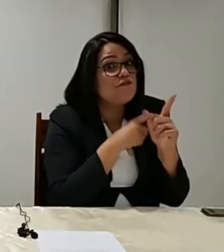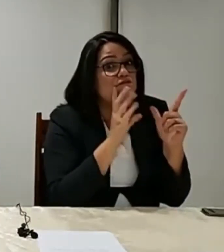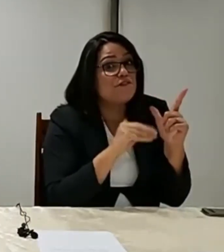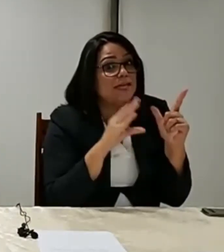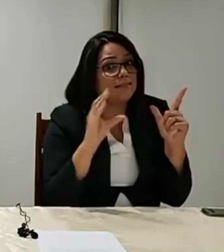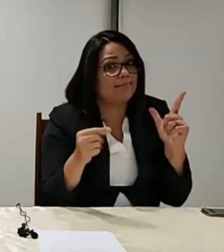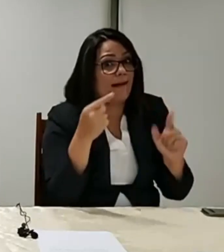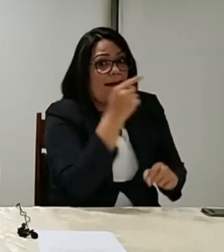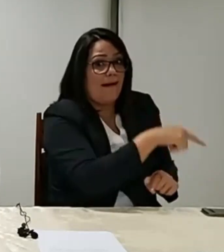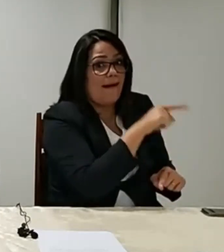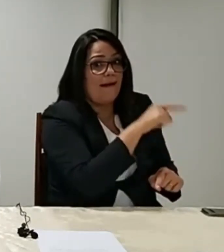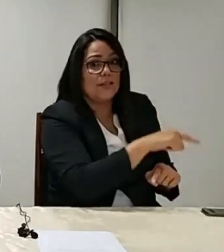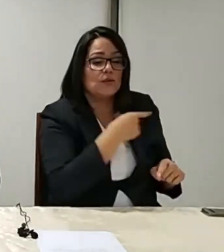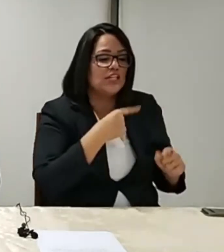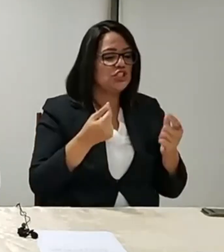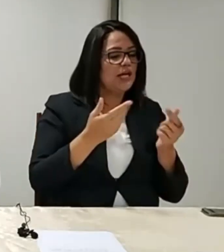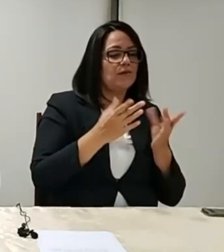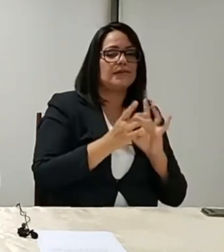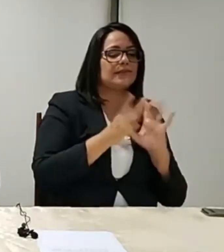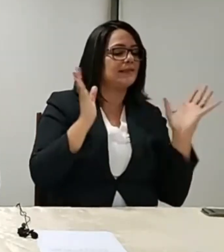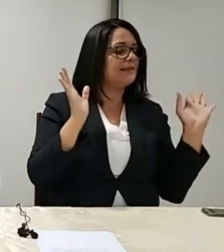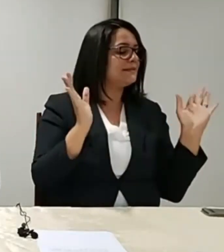continuar os endividando assim.